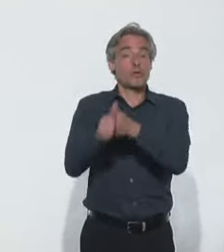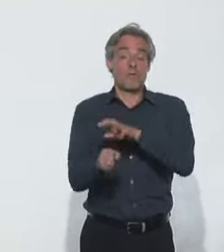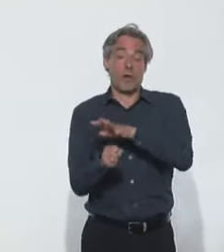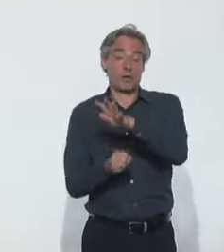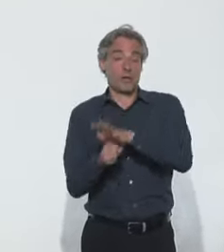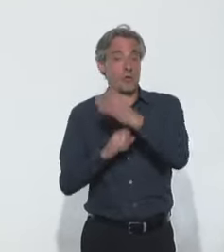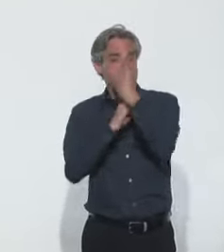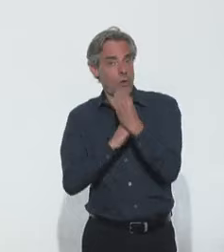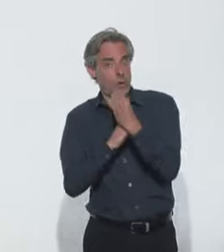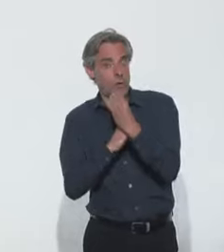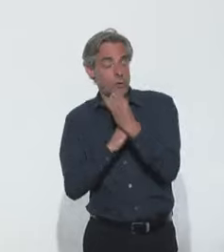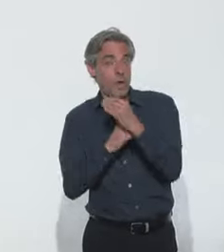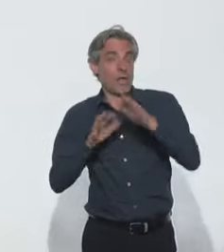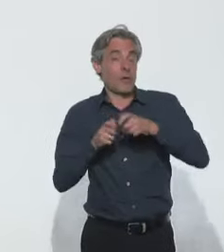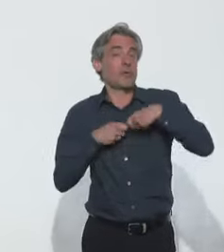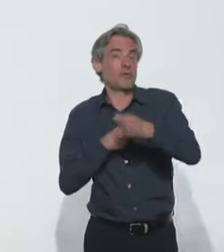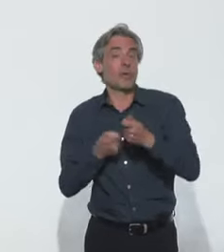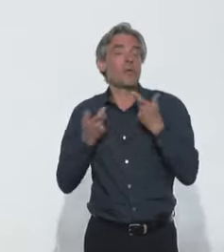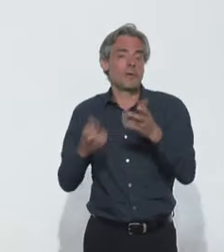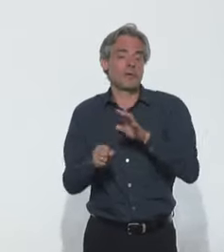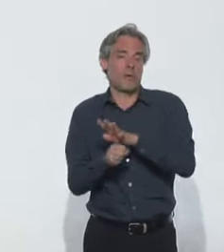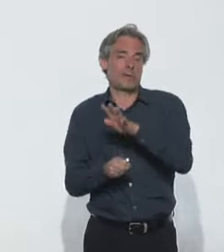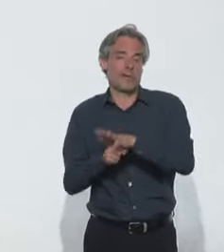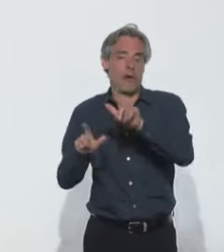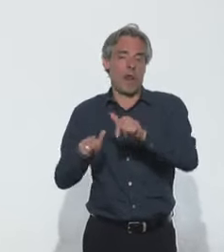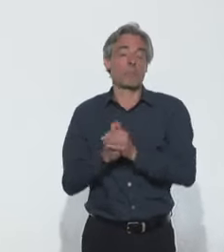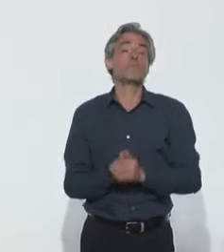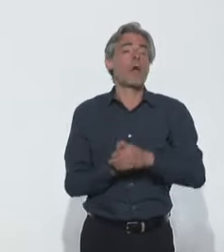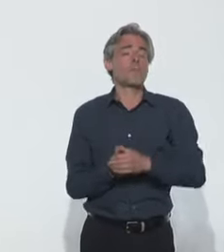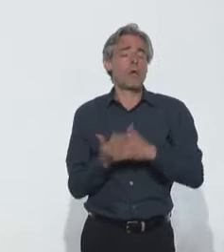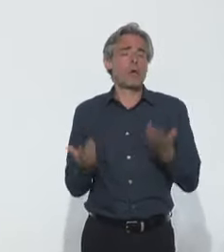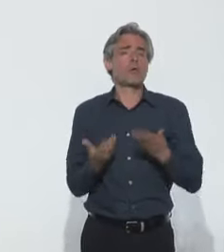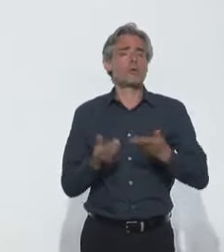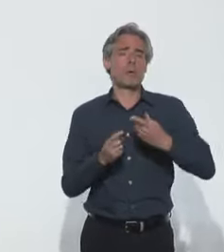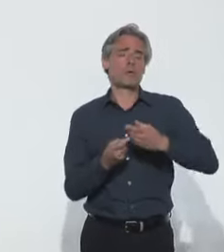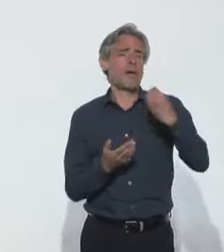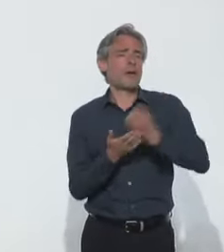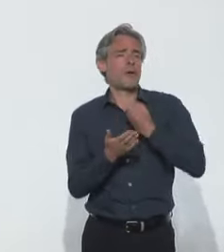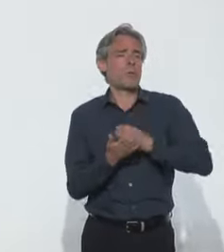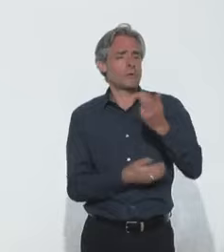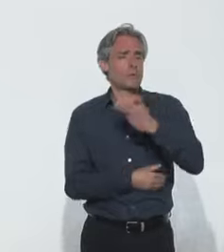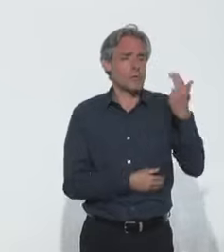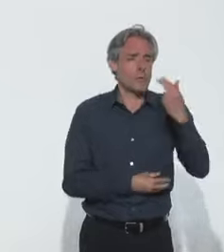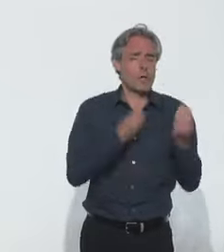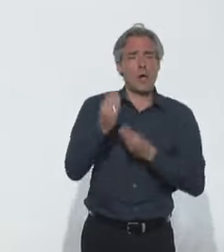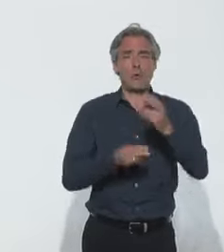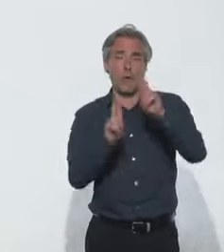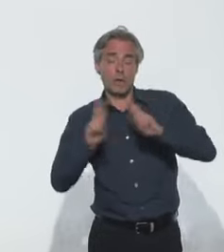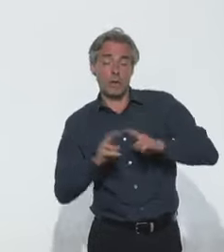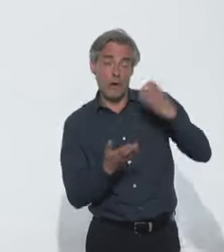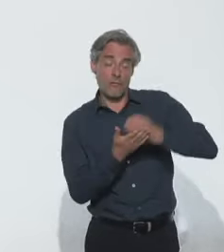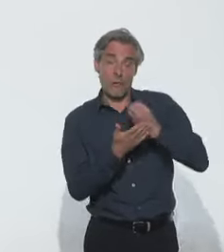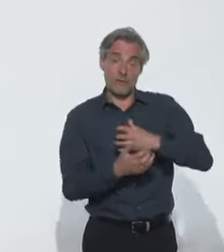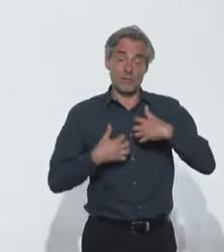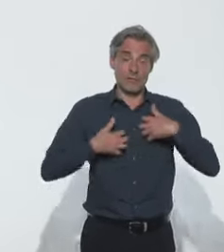anticorps qui protègent et la durée de cette protection. On a de plus en plus d'arguments scientifiques internationaux et même français sur le fait que les gens